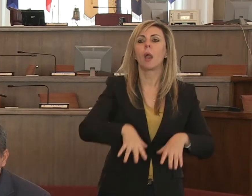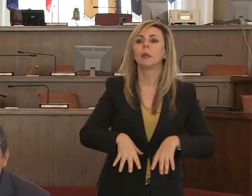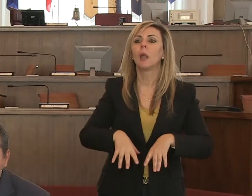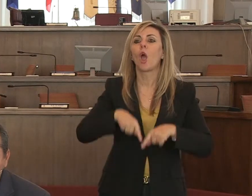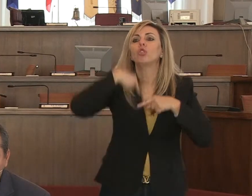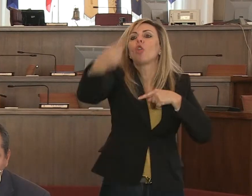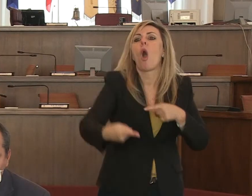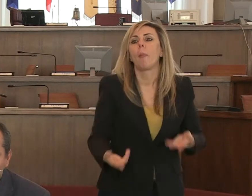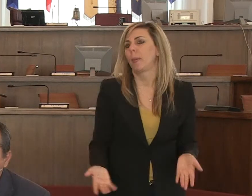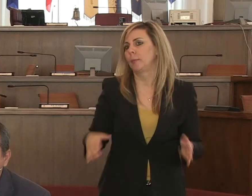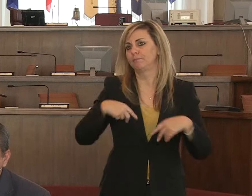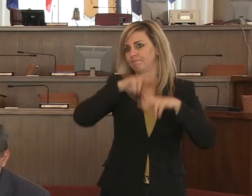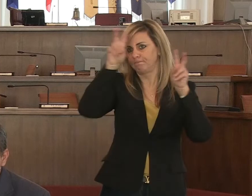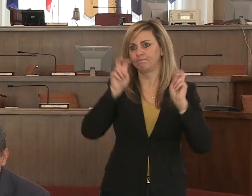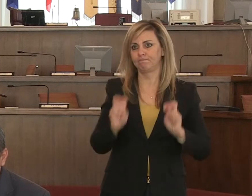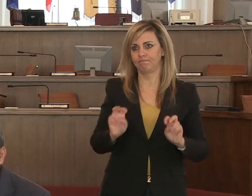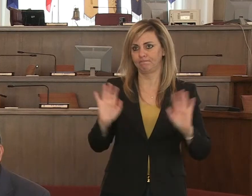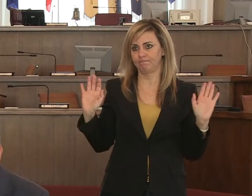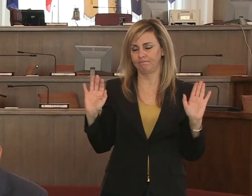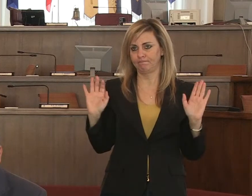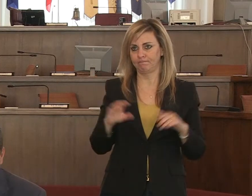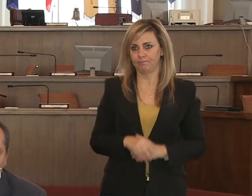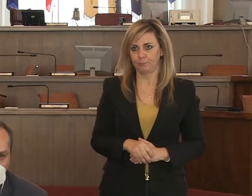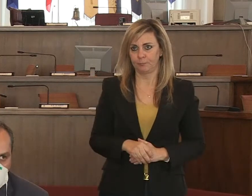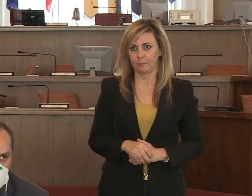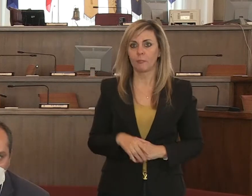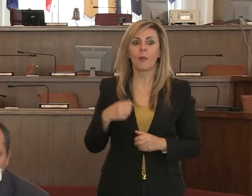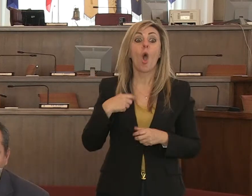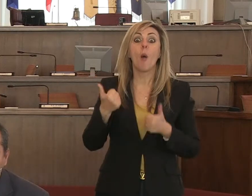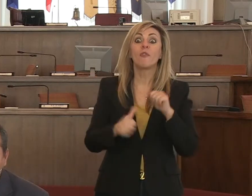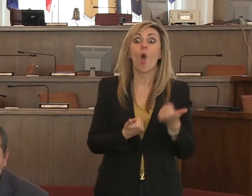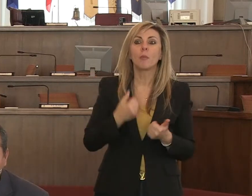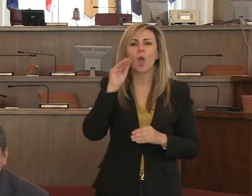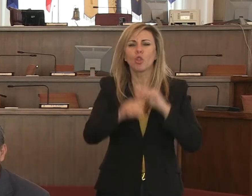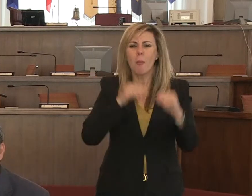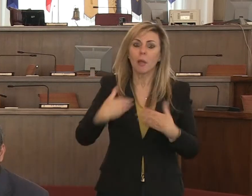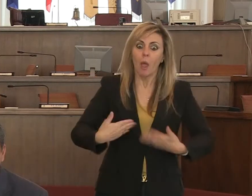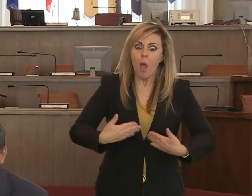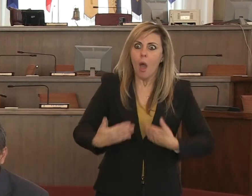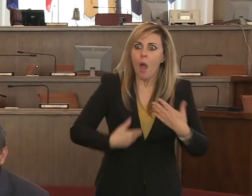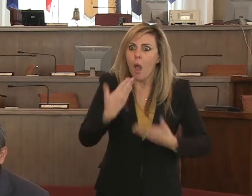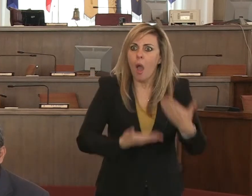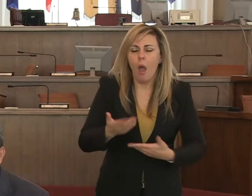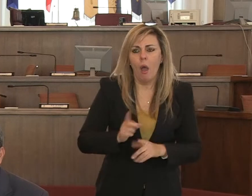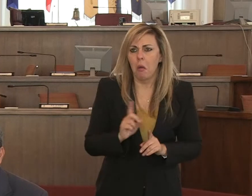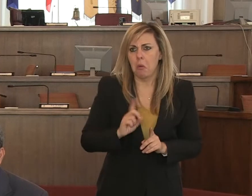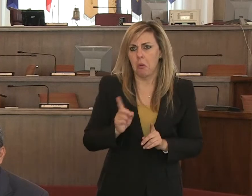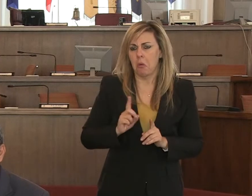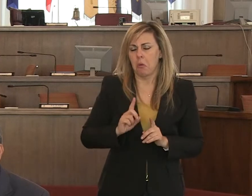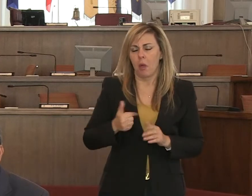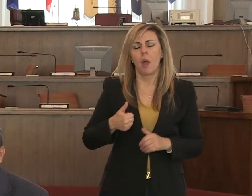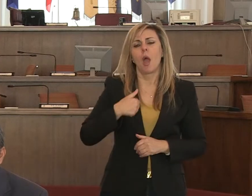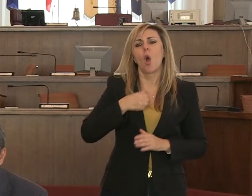di nove settimane non c'è da fare una corsa alle domande anche se verranno trattati in ordine di